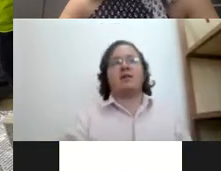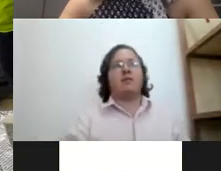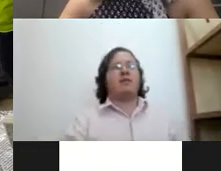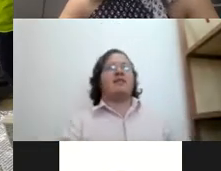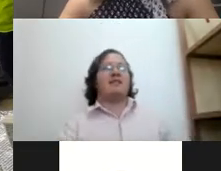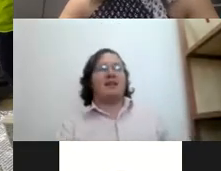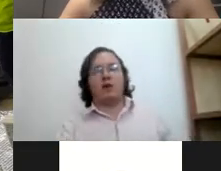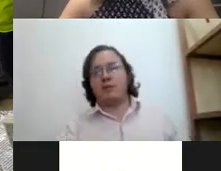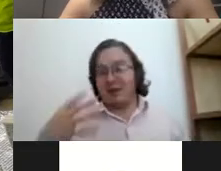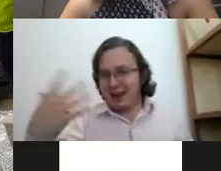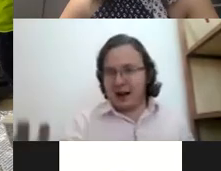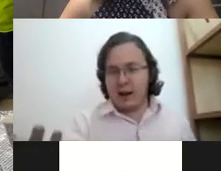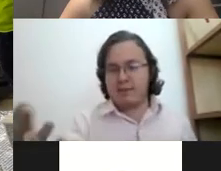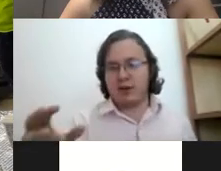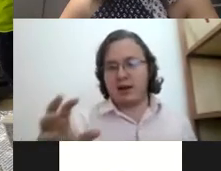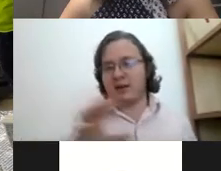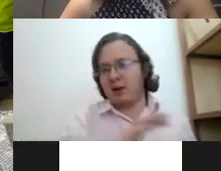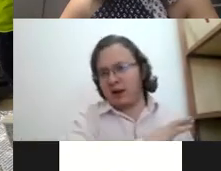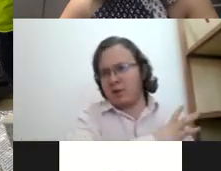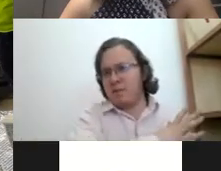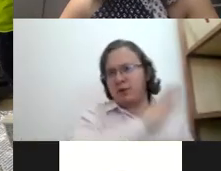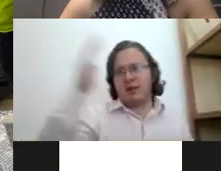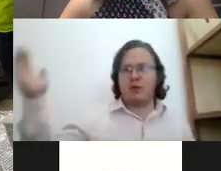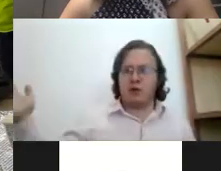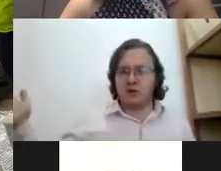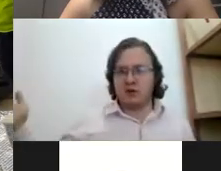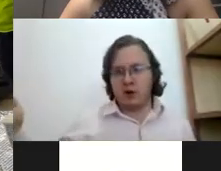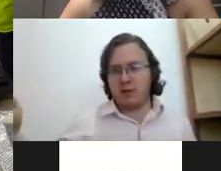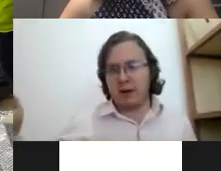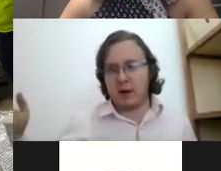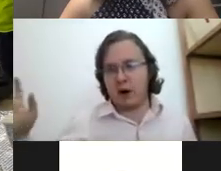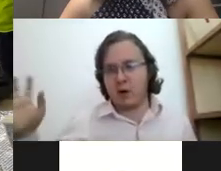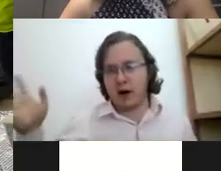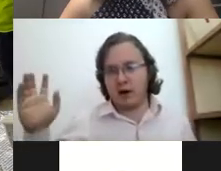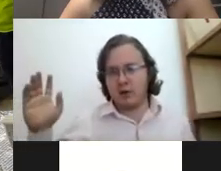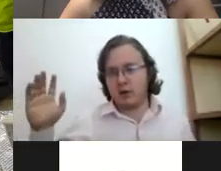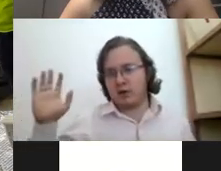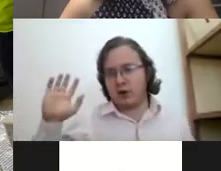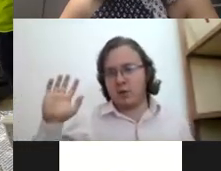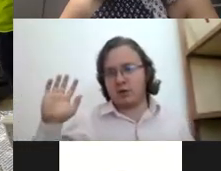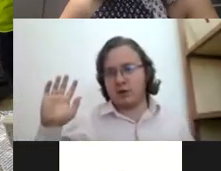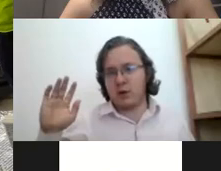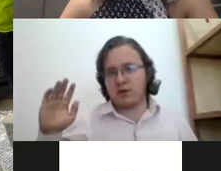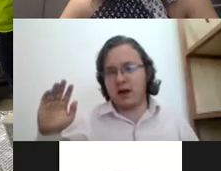felicitaciones por estar aquí por estar creo que es un proceso de ocho sesiones me platicó algo Carlos no sé cómo está